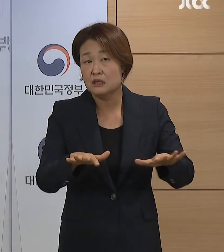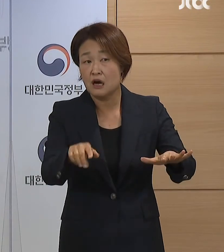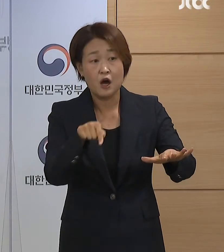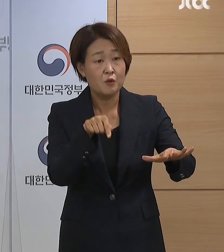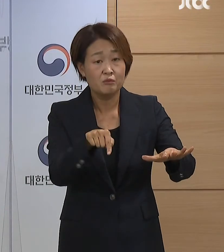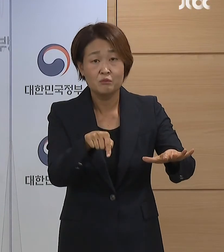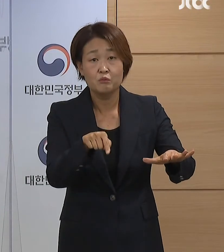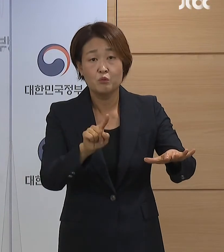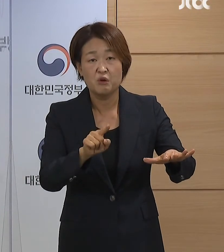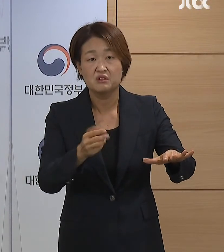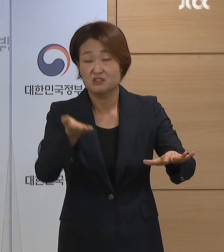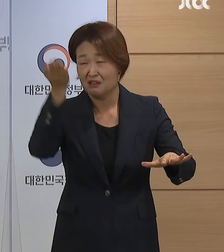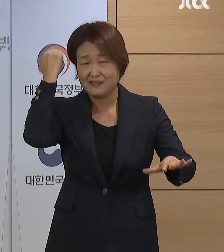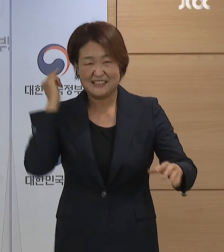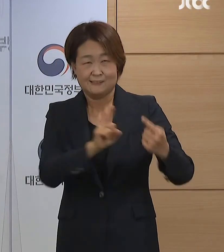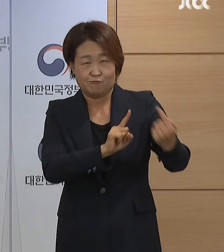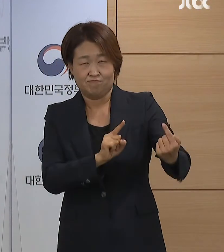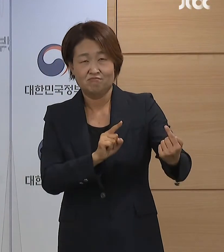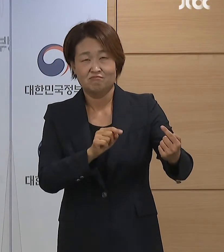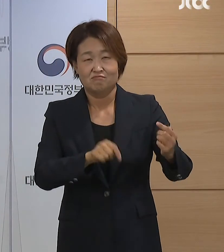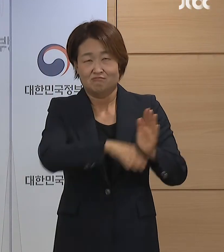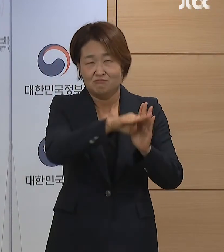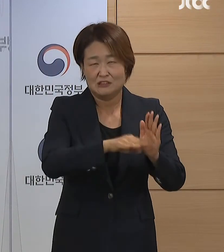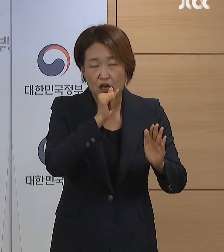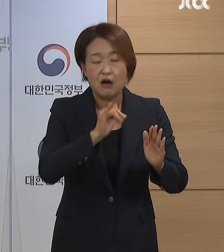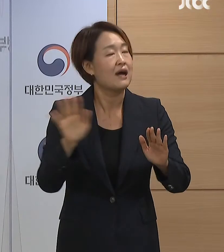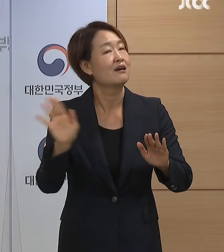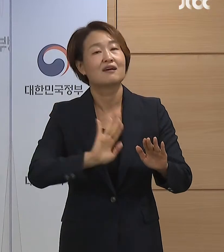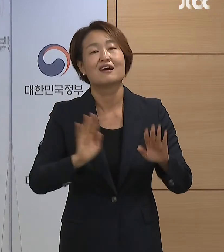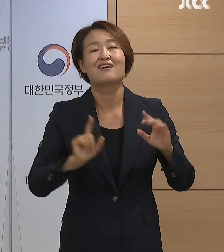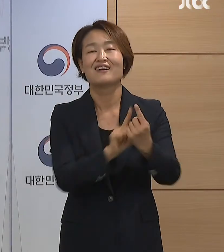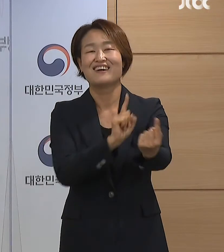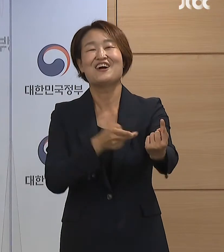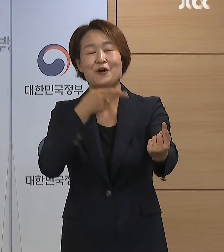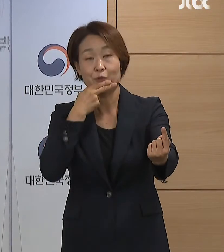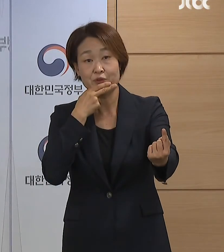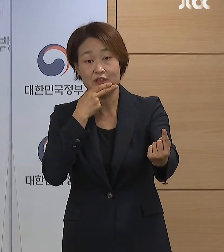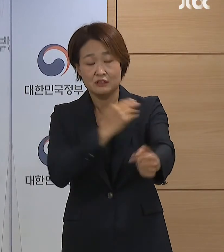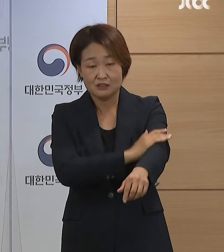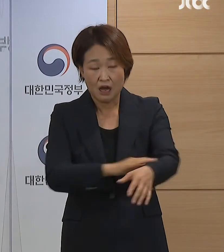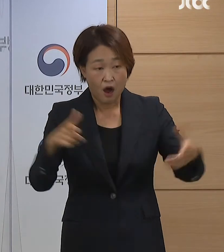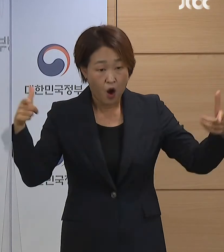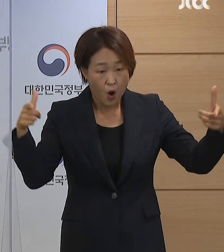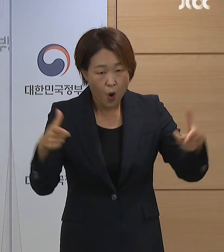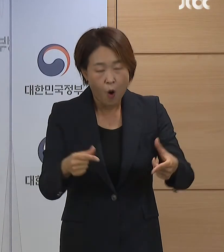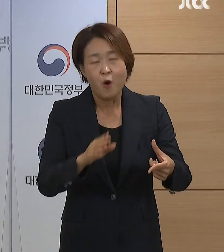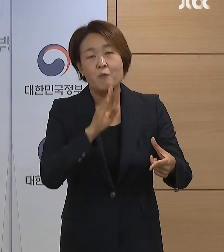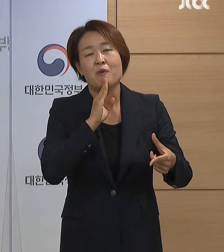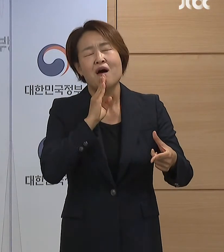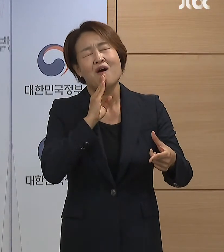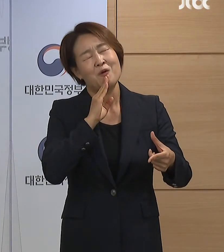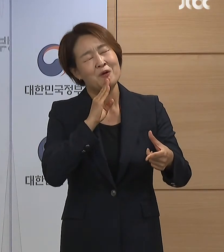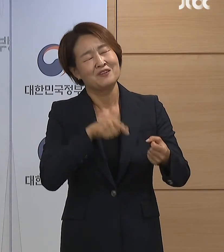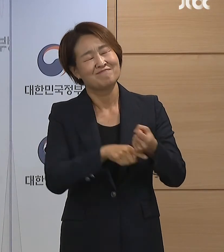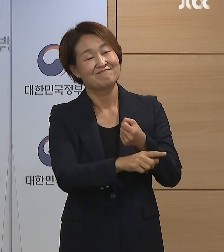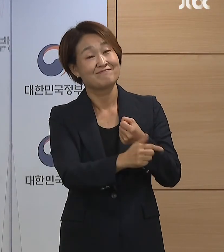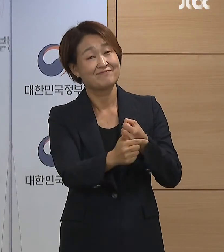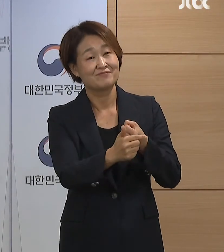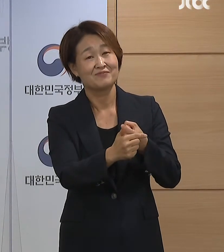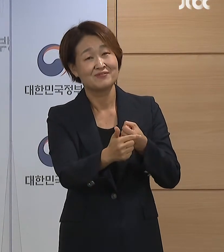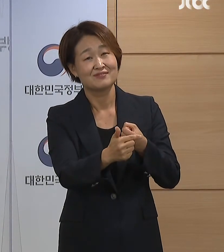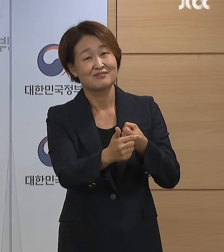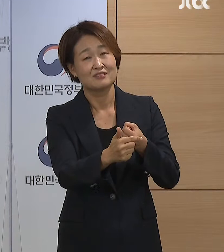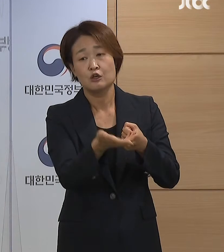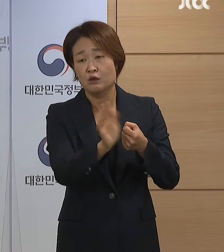사회적 거리두기 없이 일상을 영향시키면서도 크게 이루어졌다는 데서 큰 의미가 있습니다. 하지만